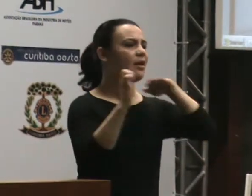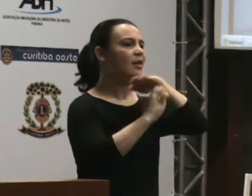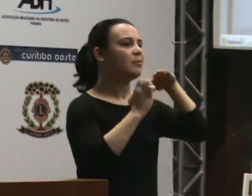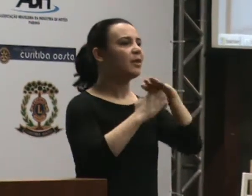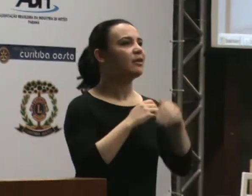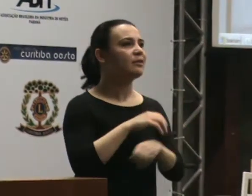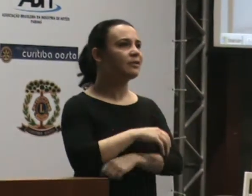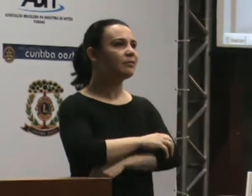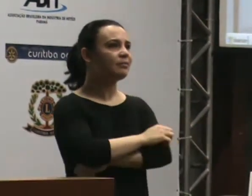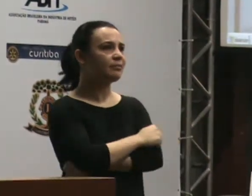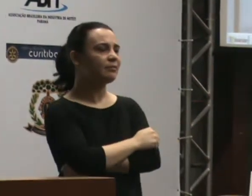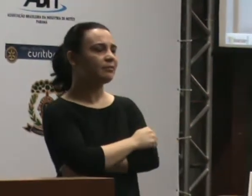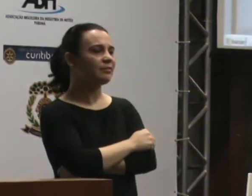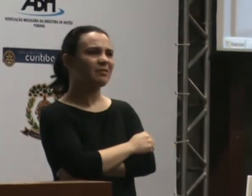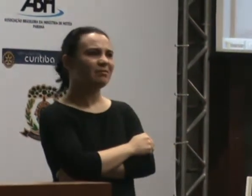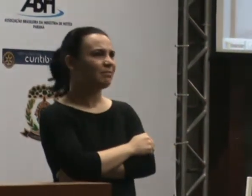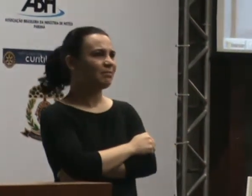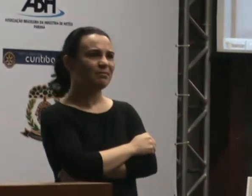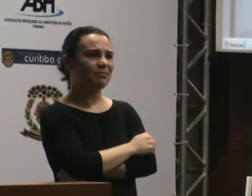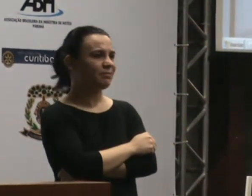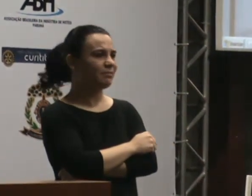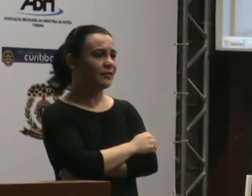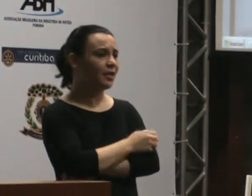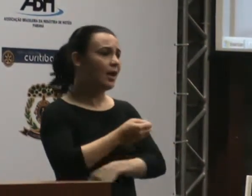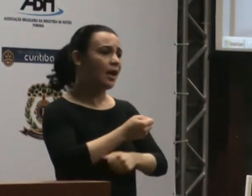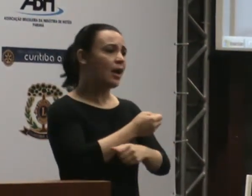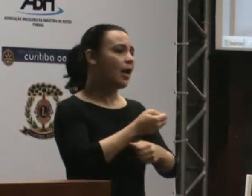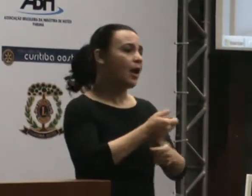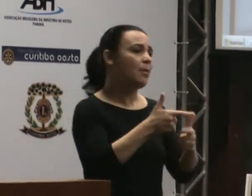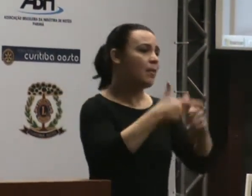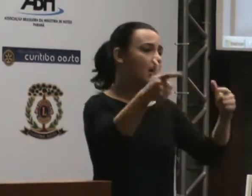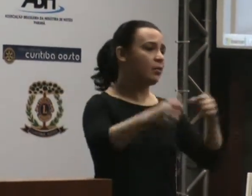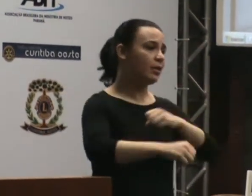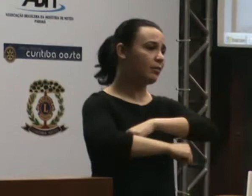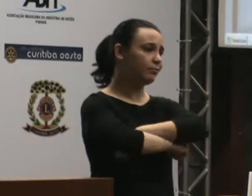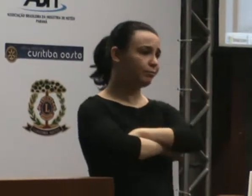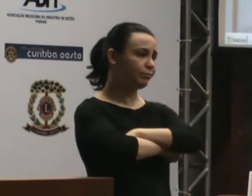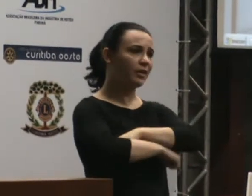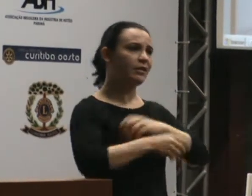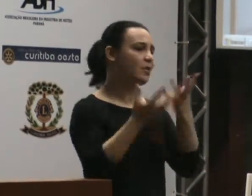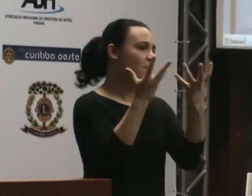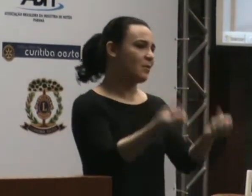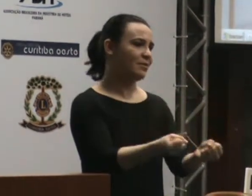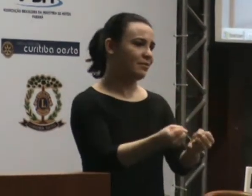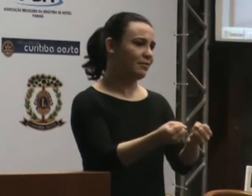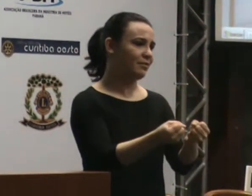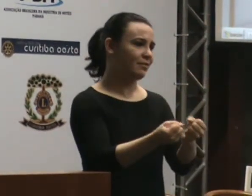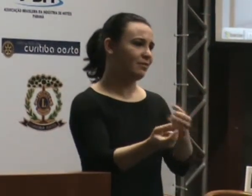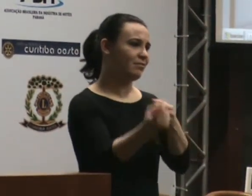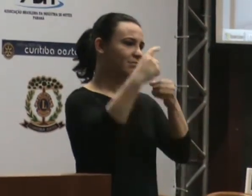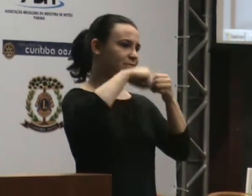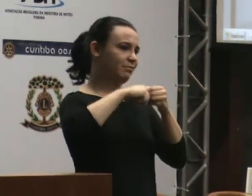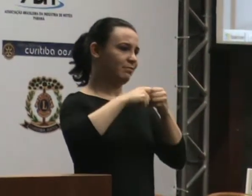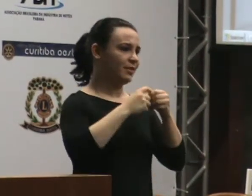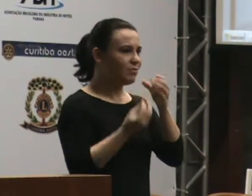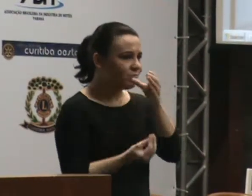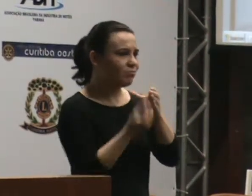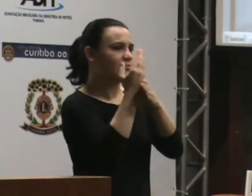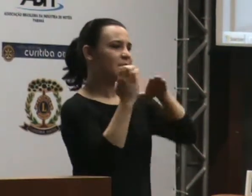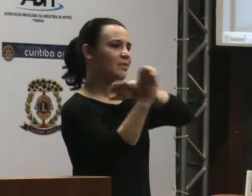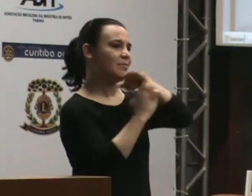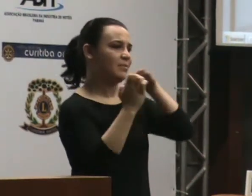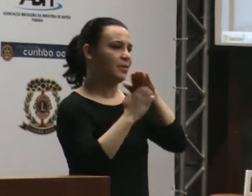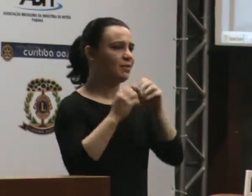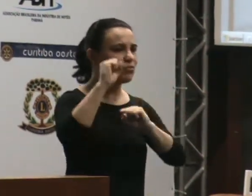Então, hoje, o que nós temos é a universidade. Até esse conceito transpor os muros da universidade como uma